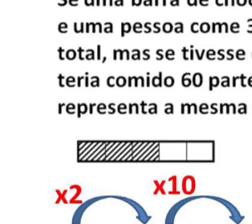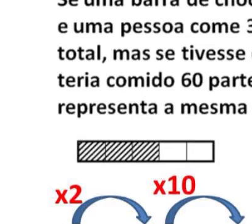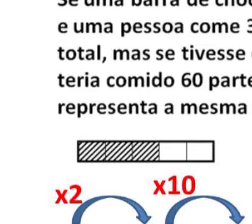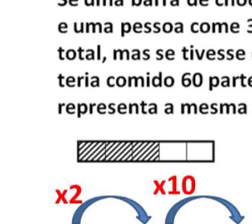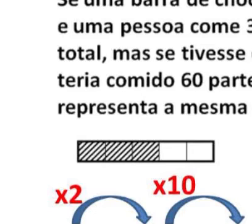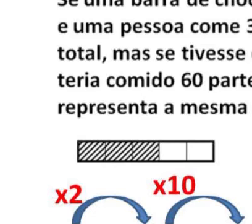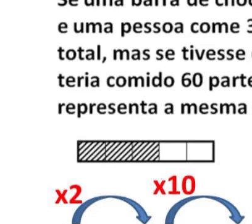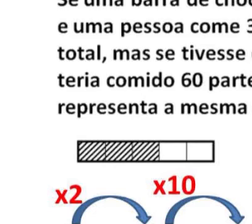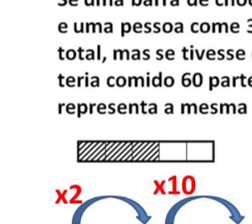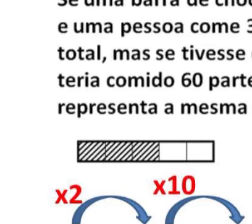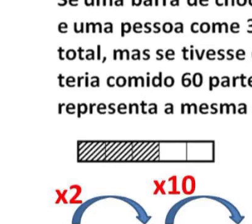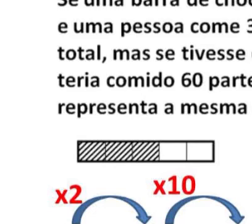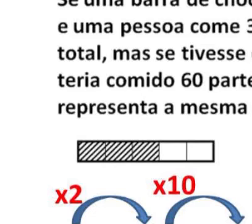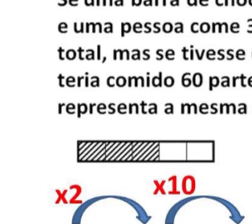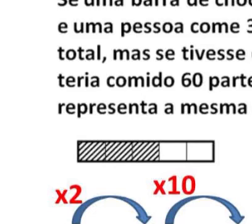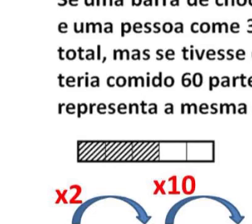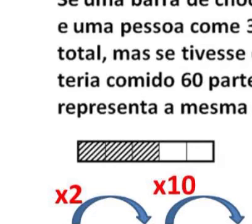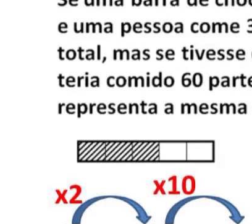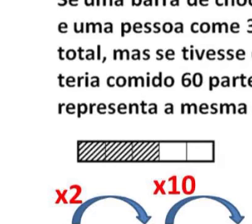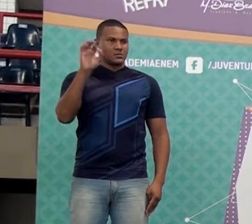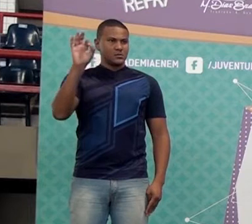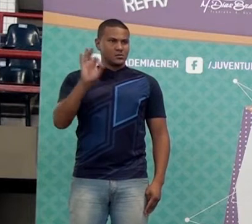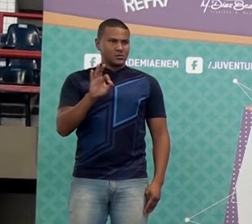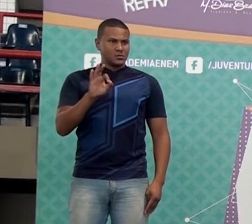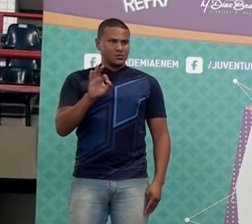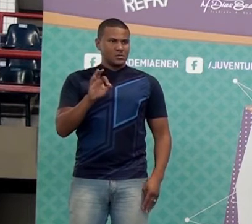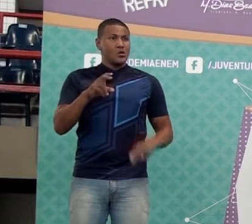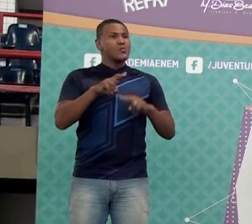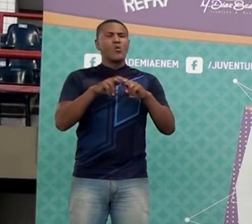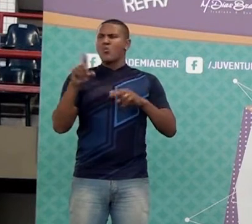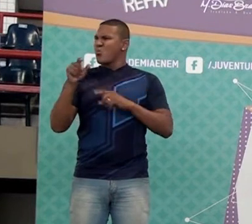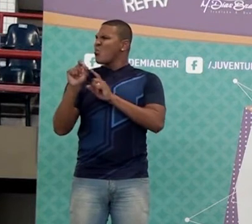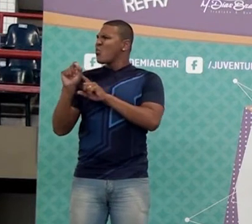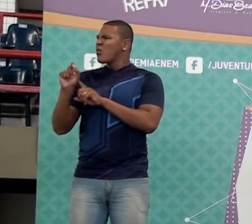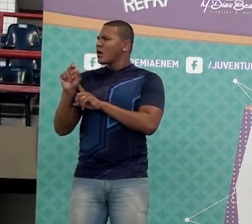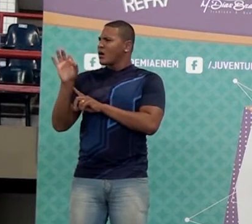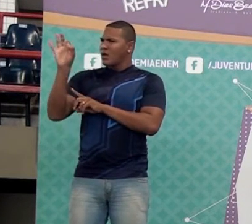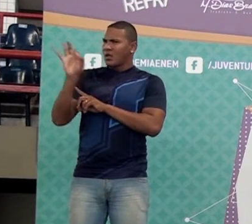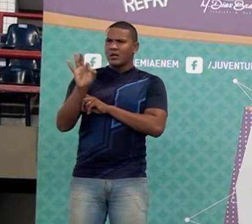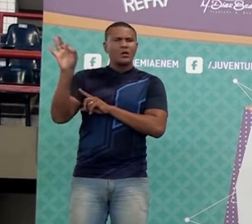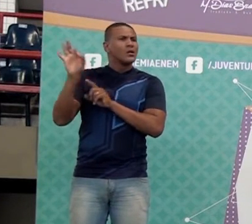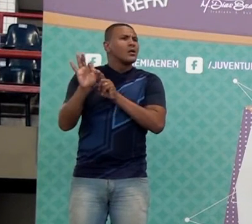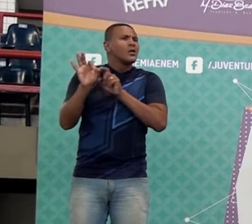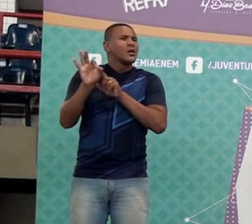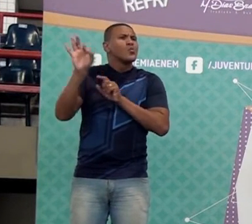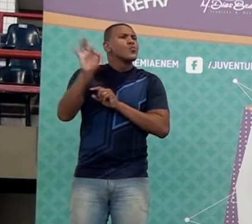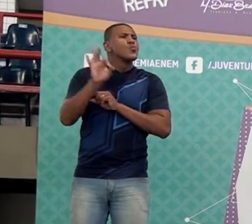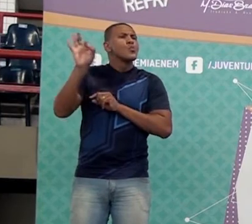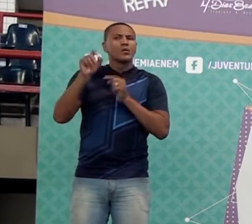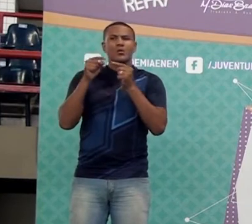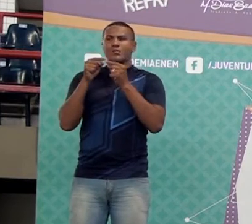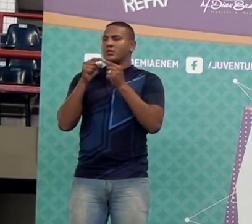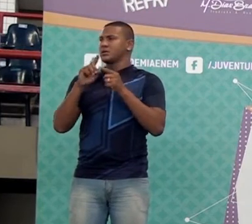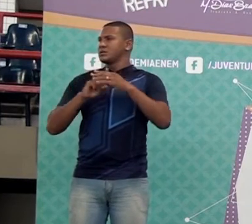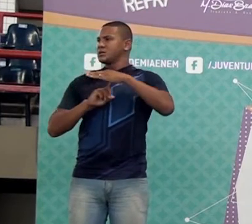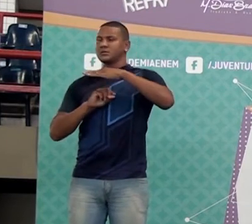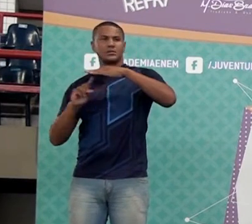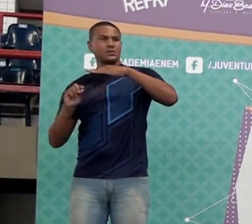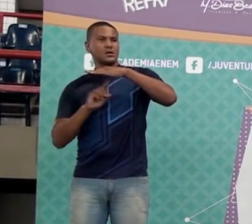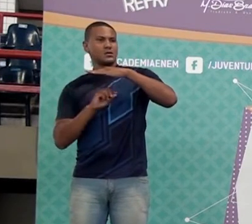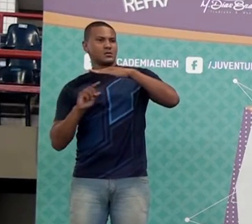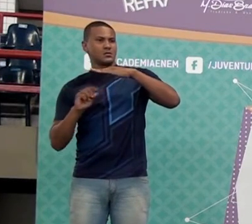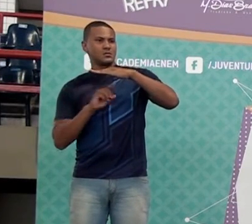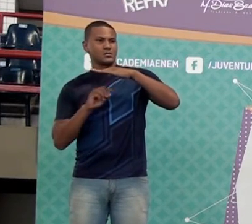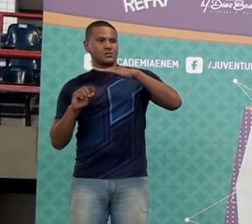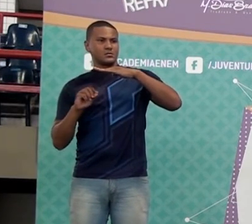o símbolo de porcento é representado pelo denominador que é cem. Então a porcentagem,